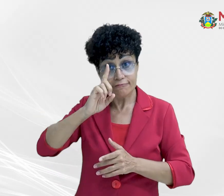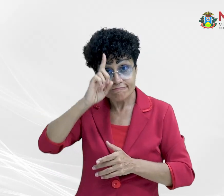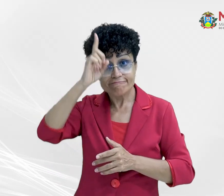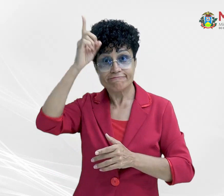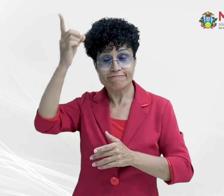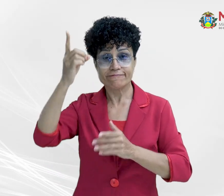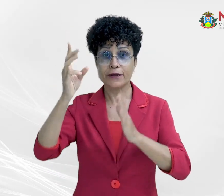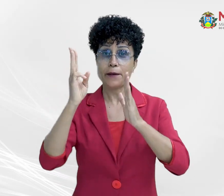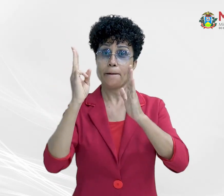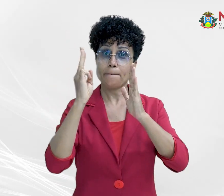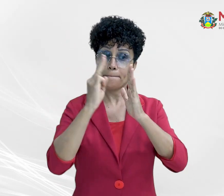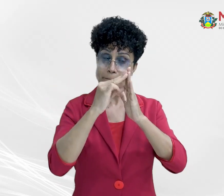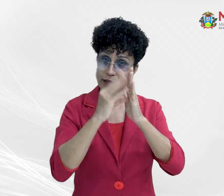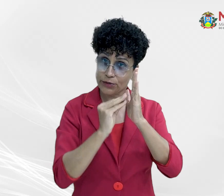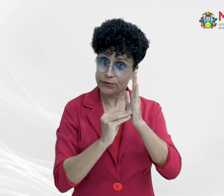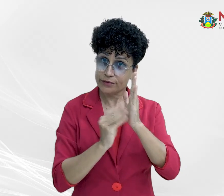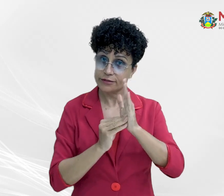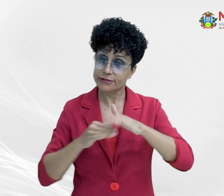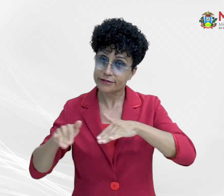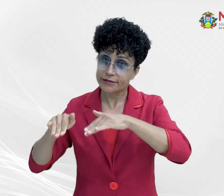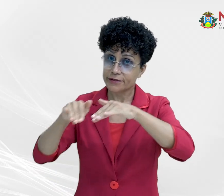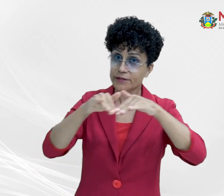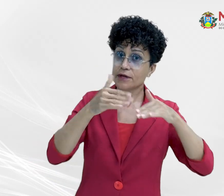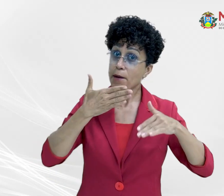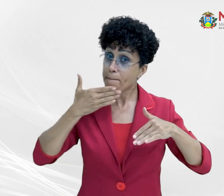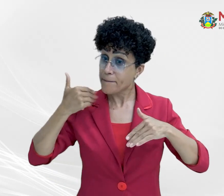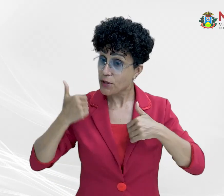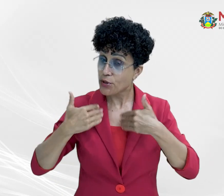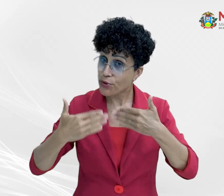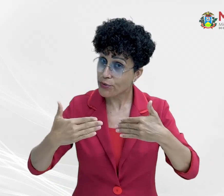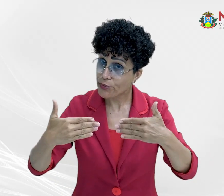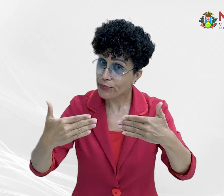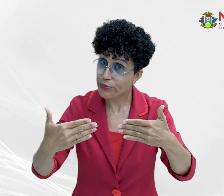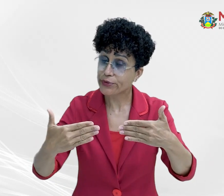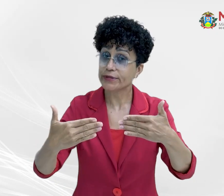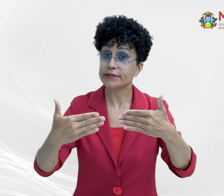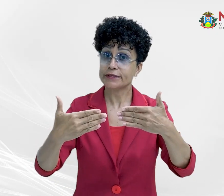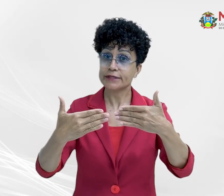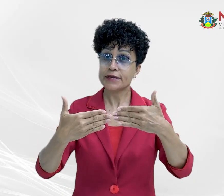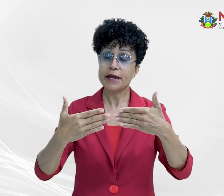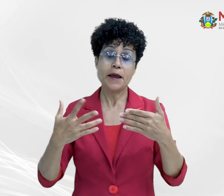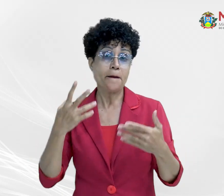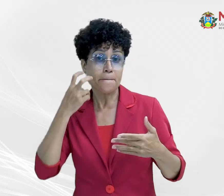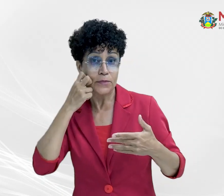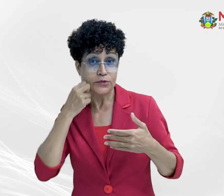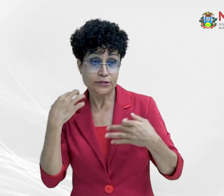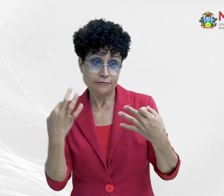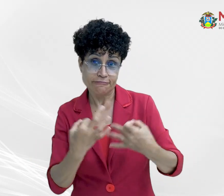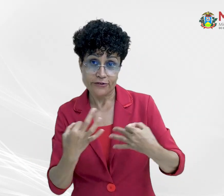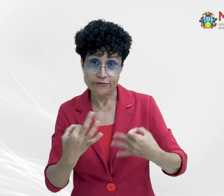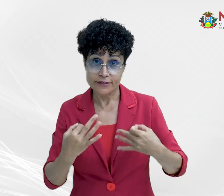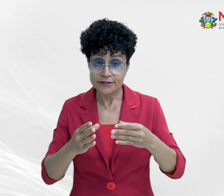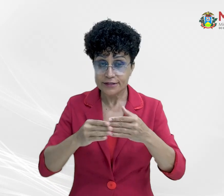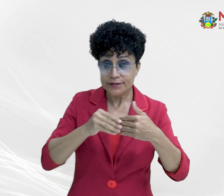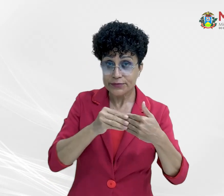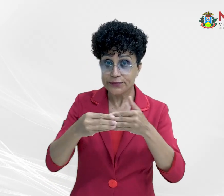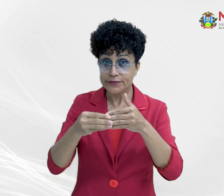metodologia padronizada, melhoria contínua, busca da excelência, flexibilidade e versatilidade e